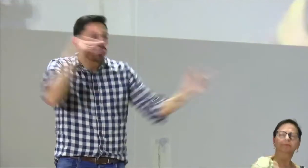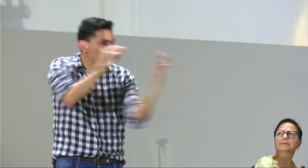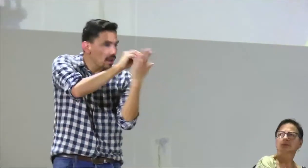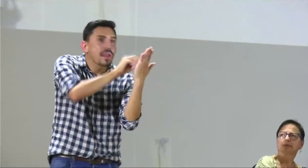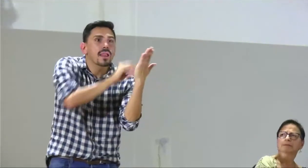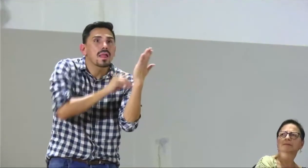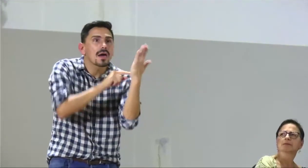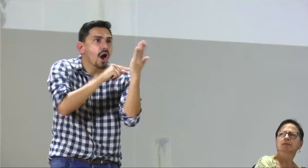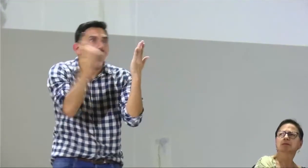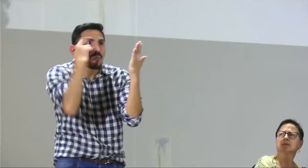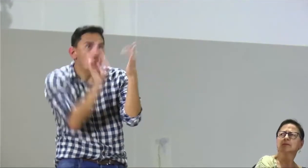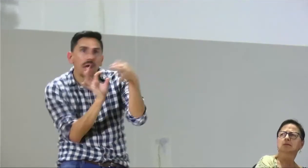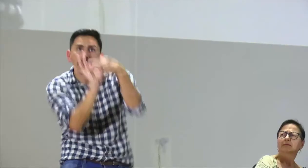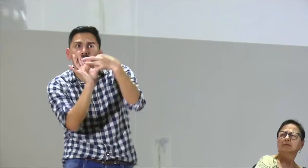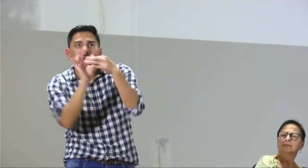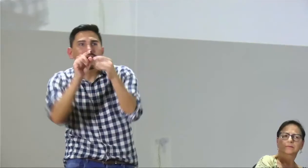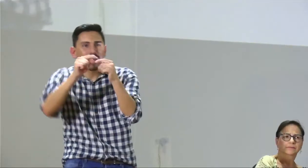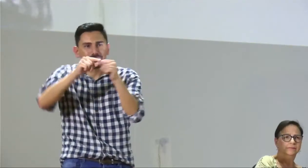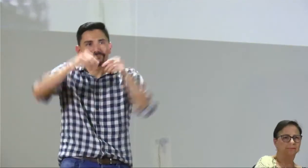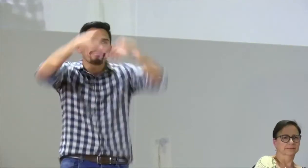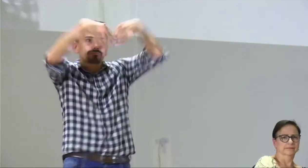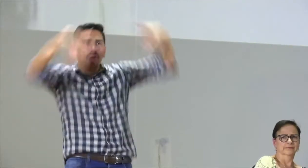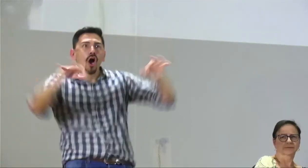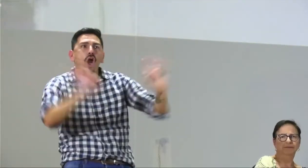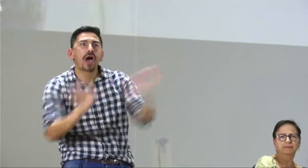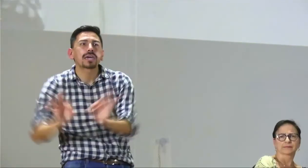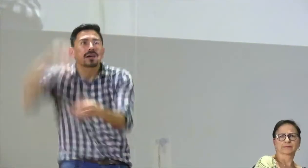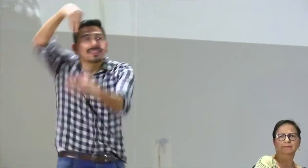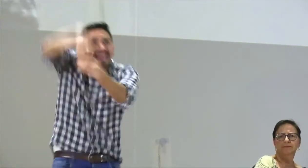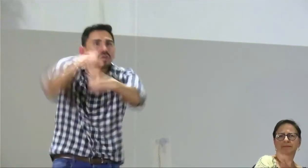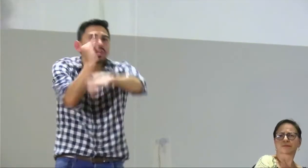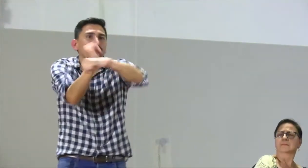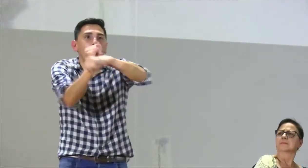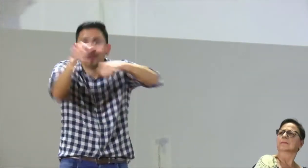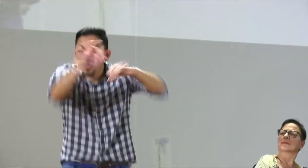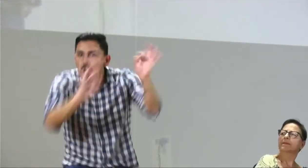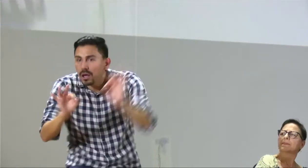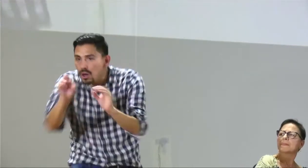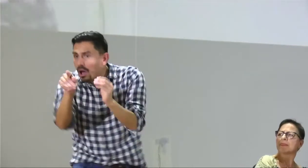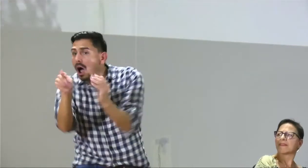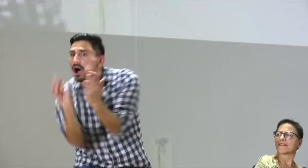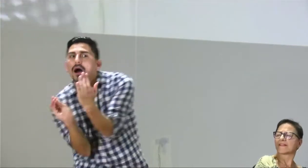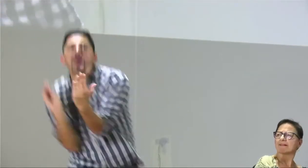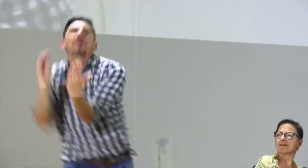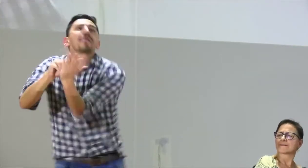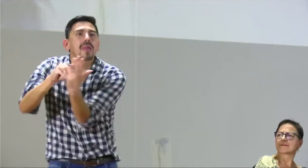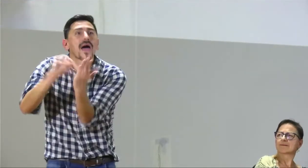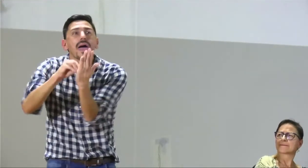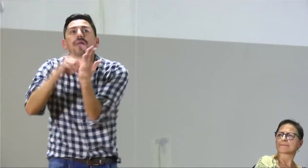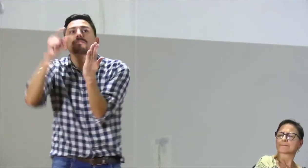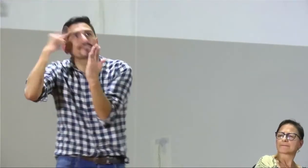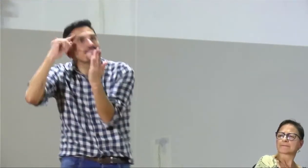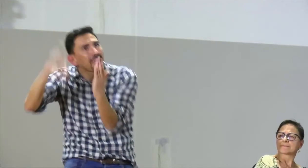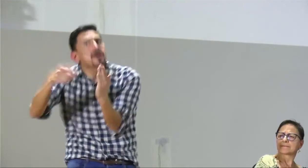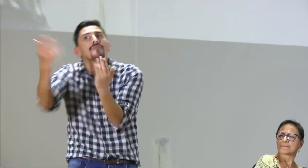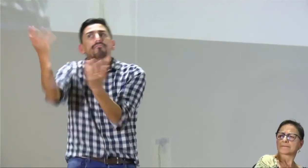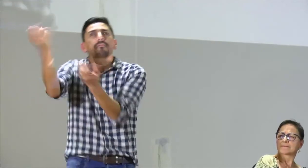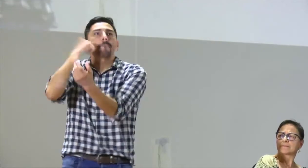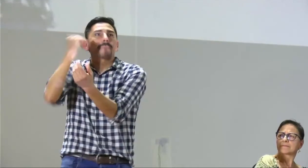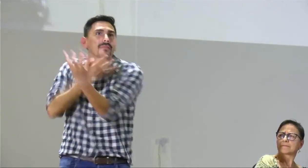el PI aparezca esto que haya una organización desde la institución donde se hable claramente de esa